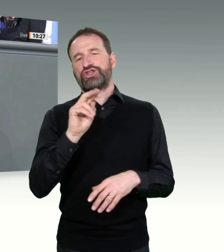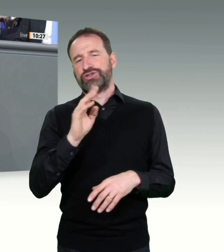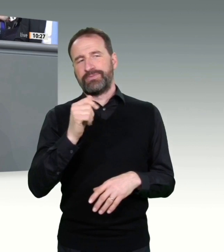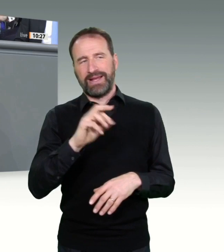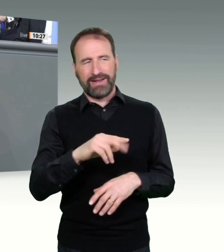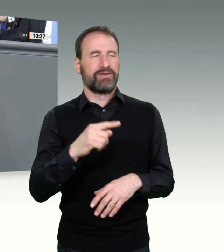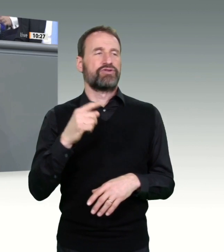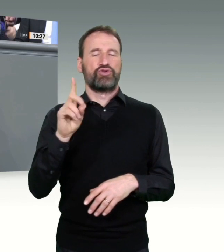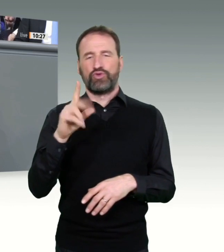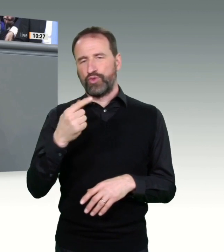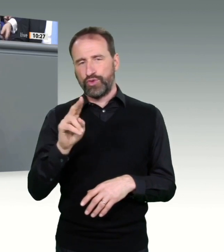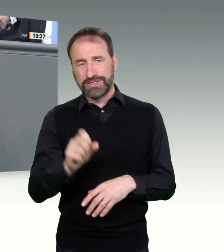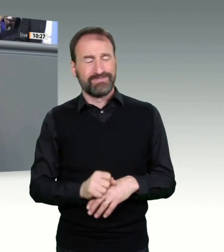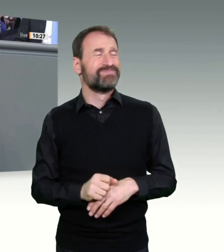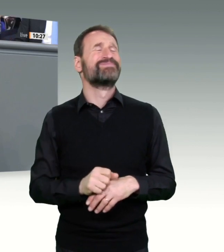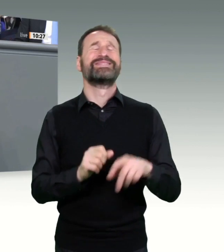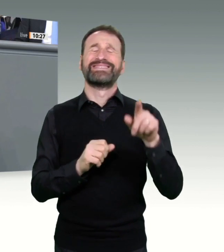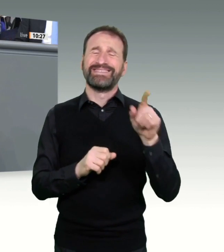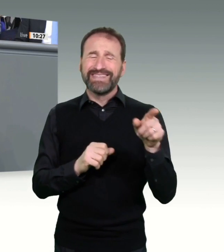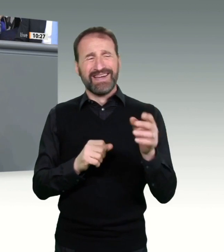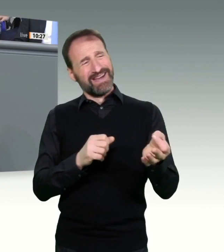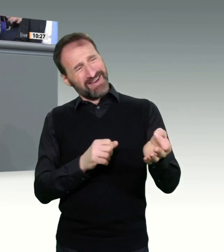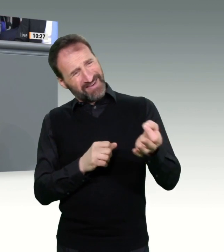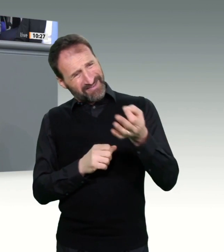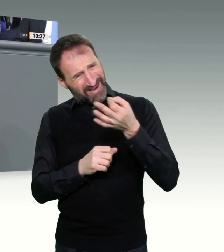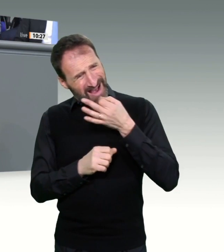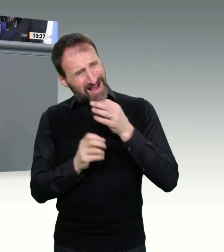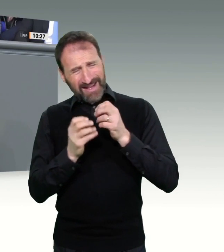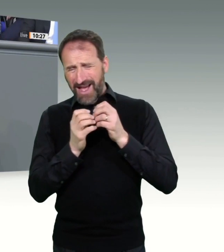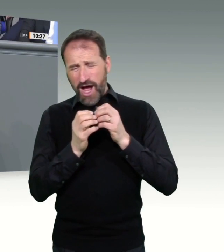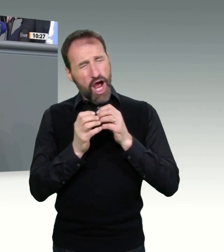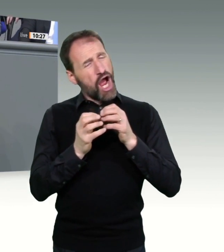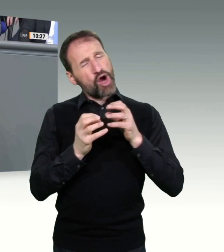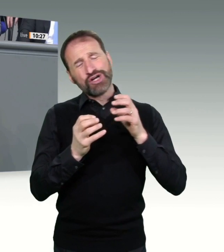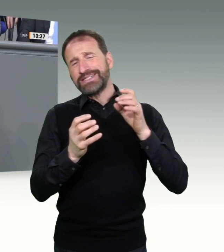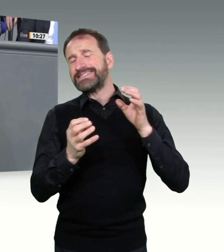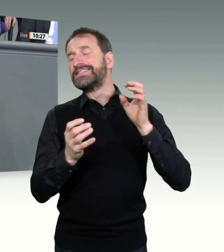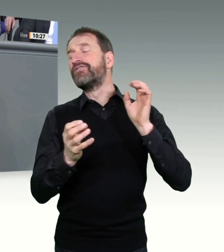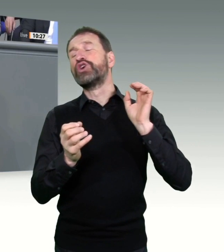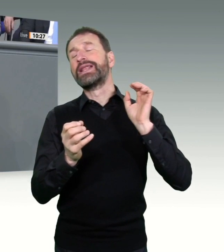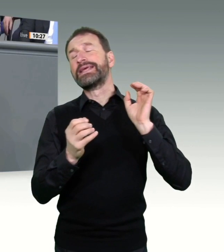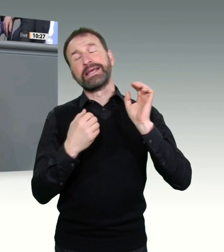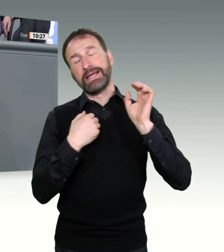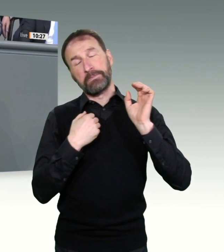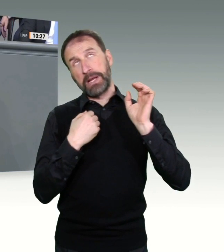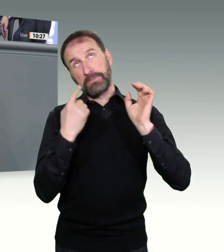ein ganz klein bisschen, nur ein ganz weniges bisschen ablenken. Das Thema SORMAS